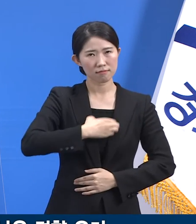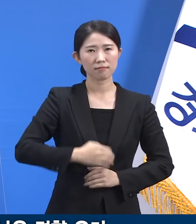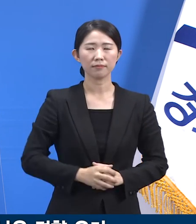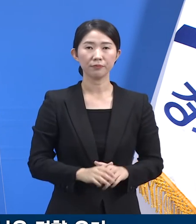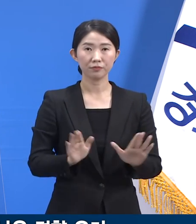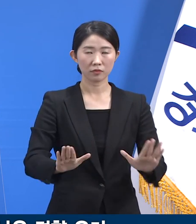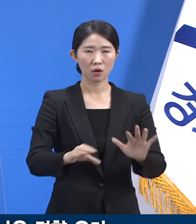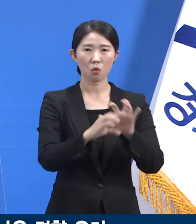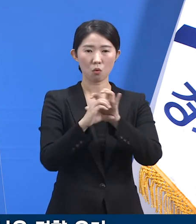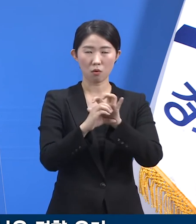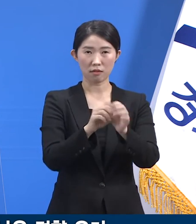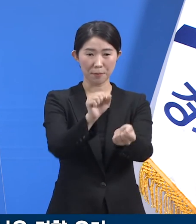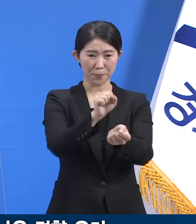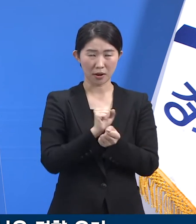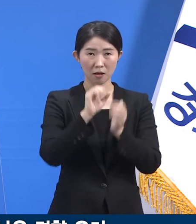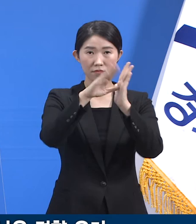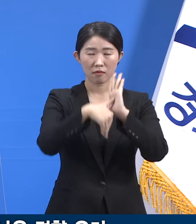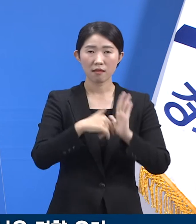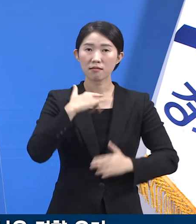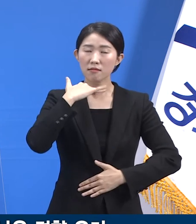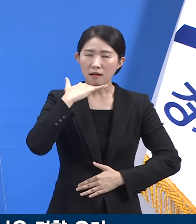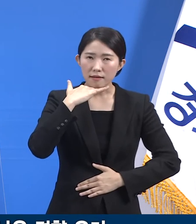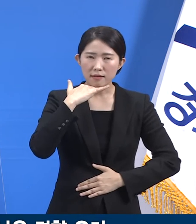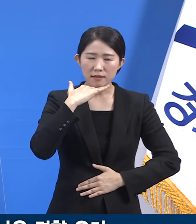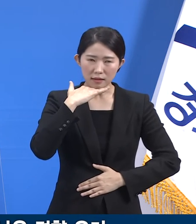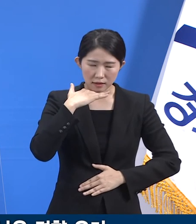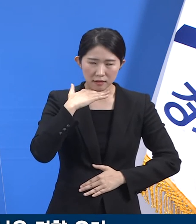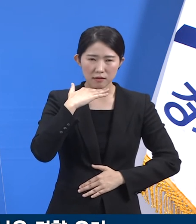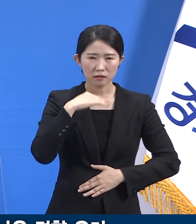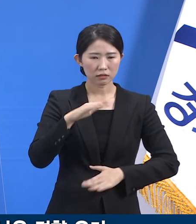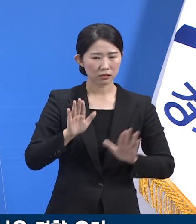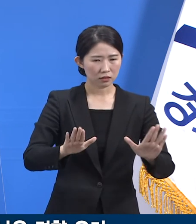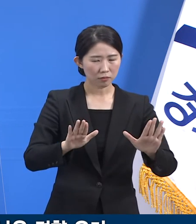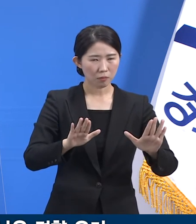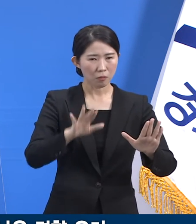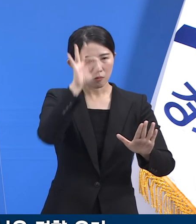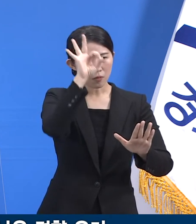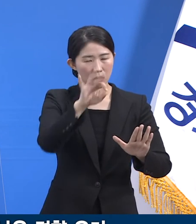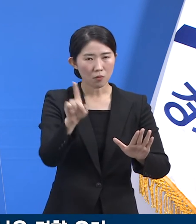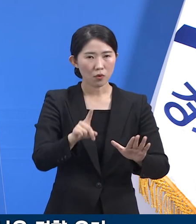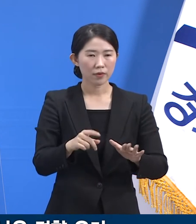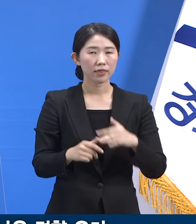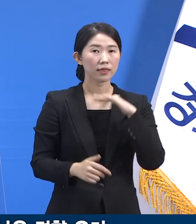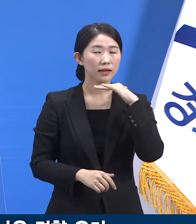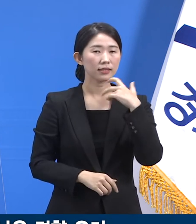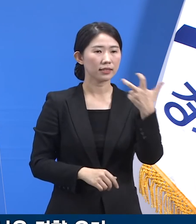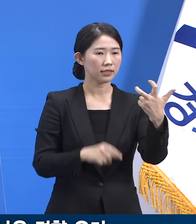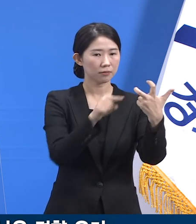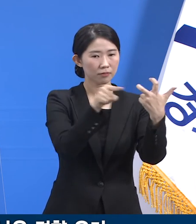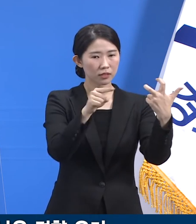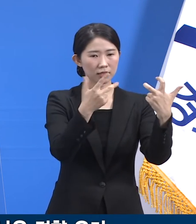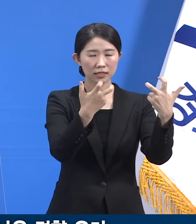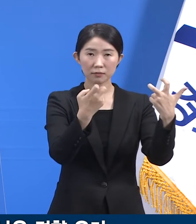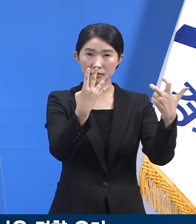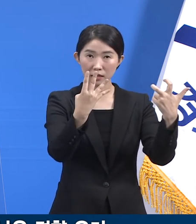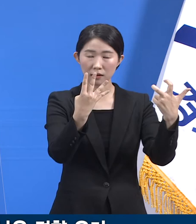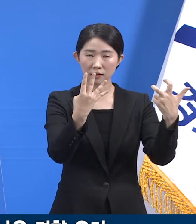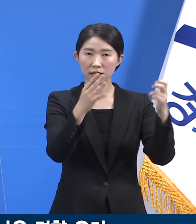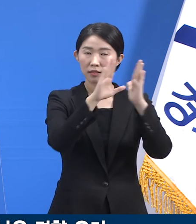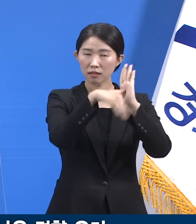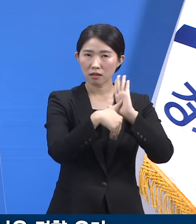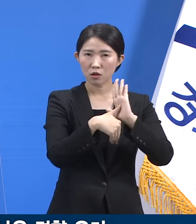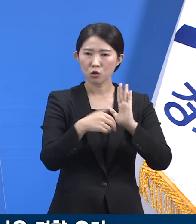코로나19 감염 시 연령에 따른 위험 증가를 생각하자면 70세에서 74세 사이 연령군의